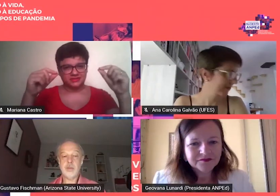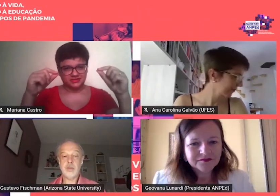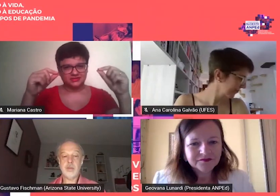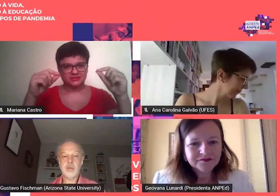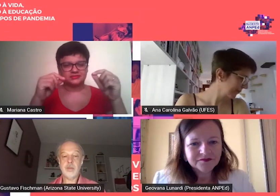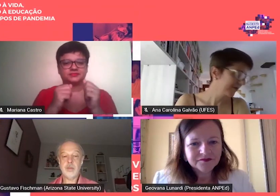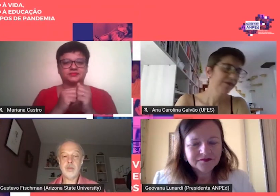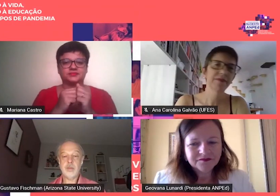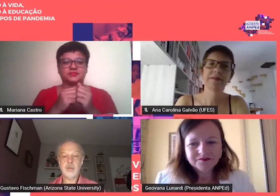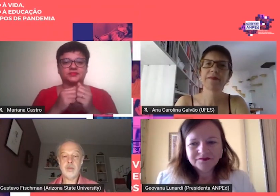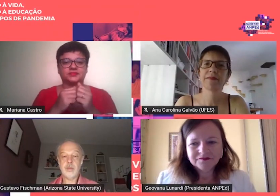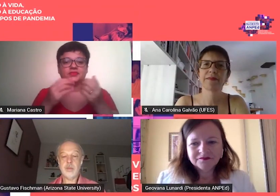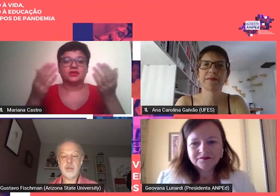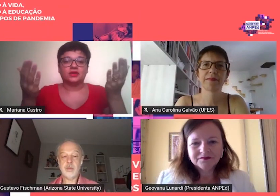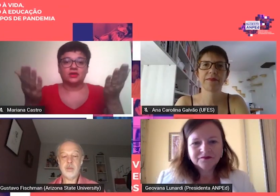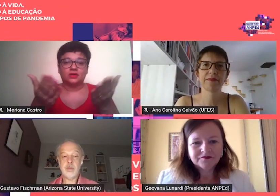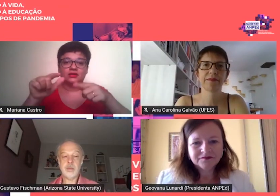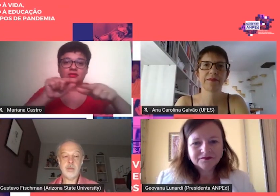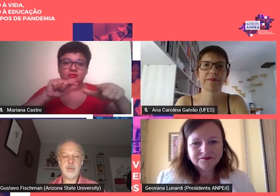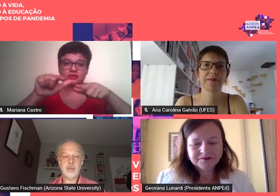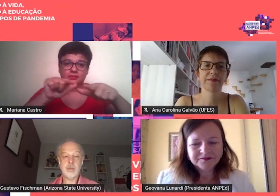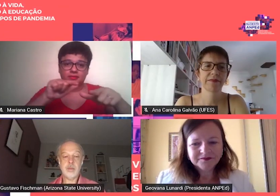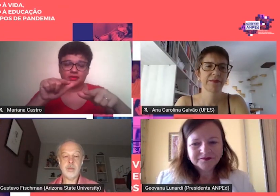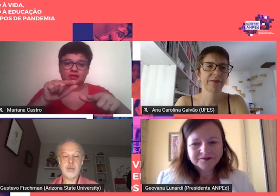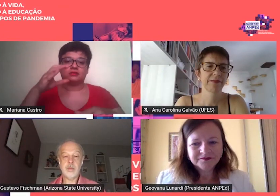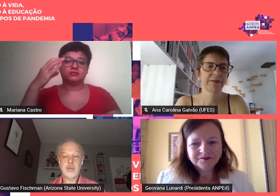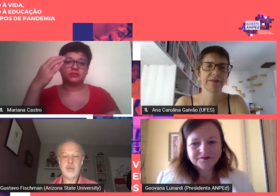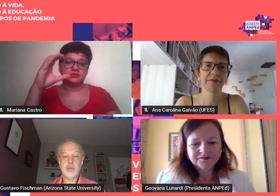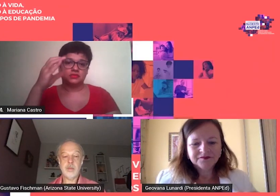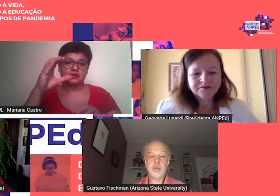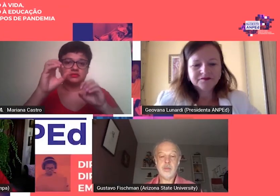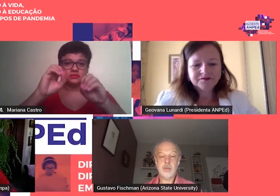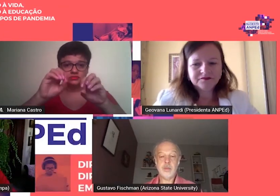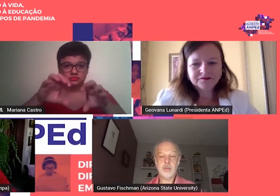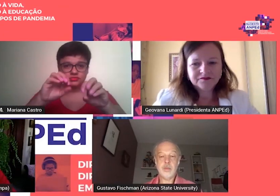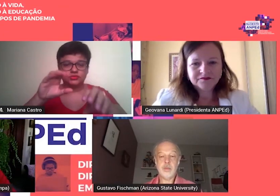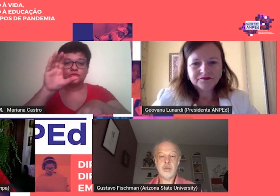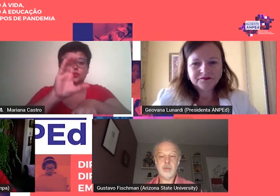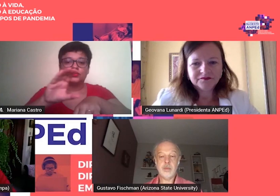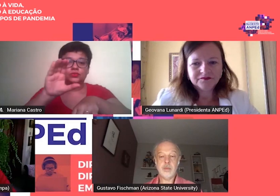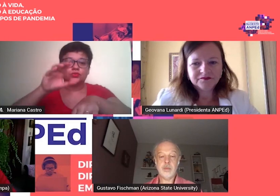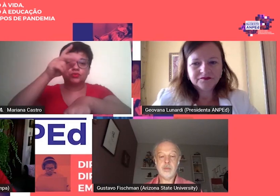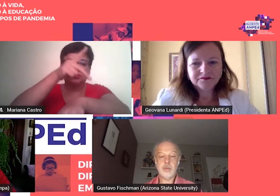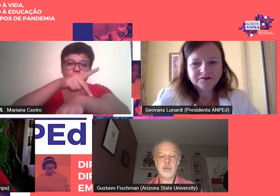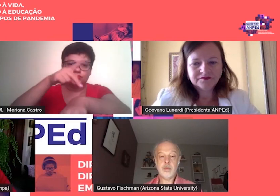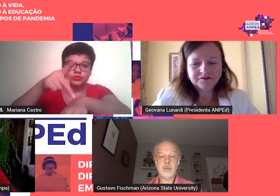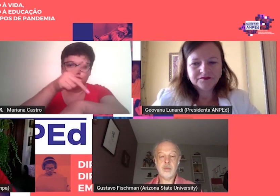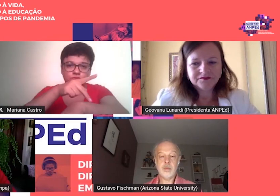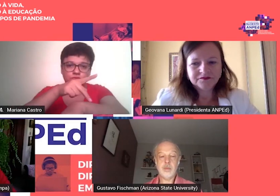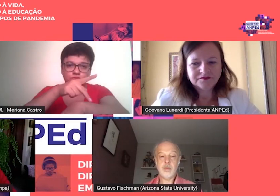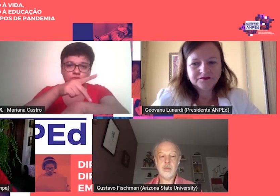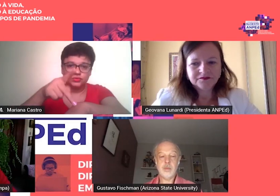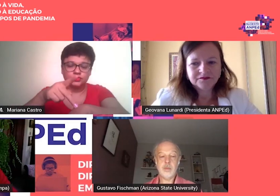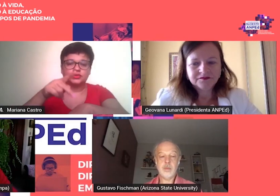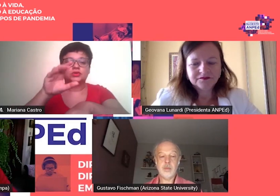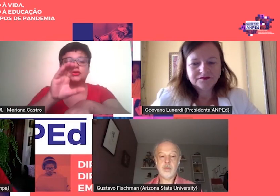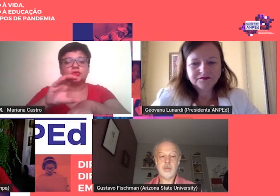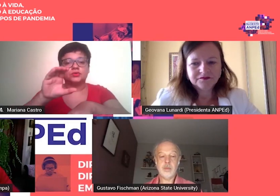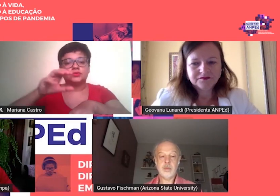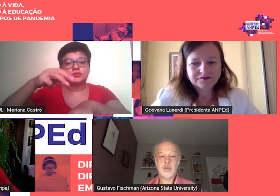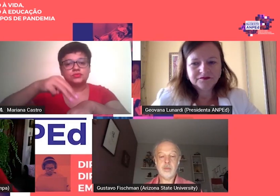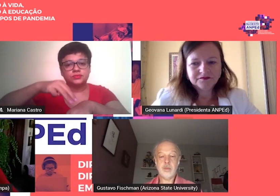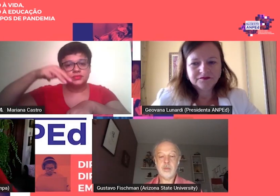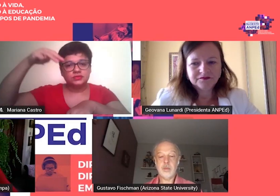Atuando no Centro de Ciência da Educação No curso de Pedagogia E no curso de mestrado e